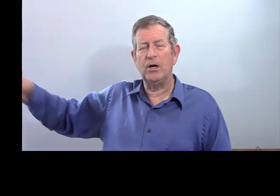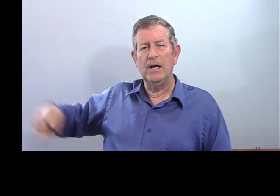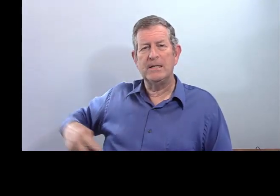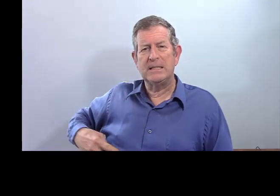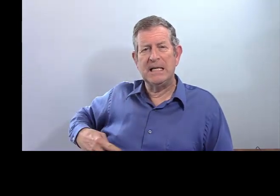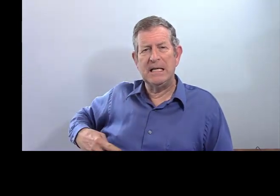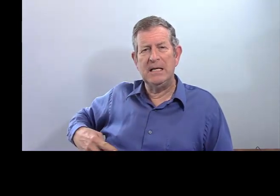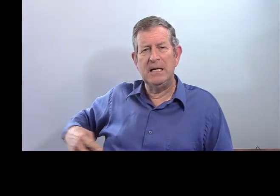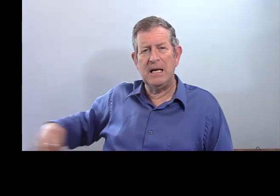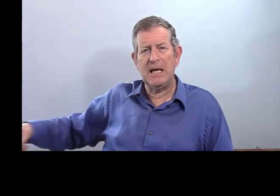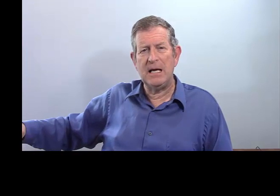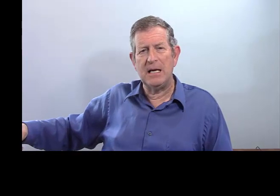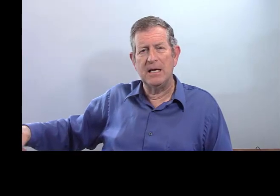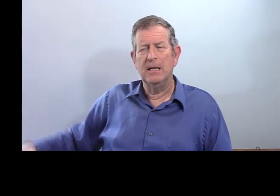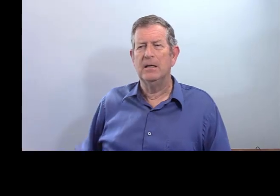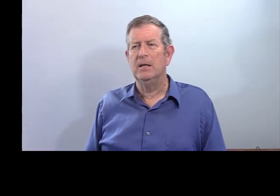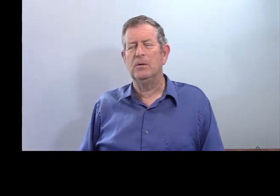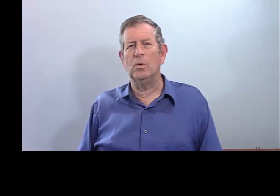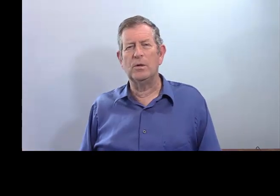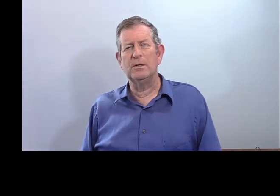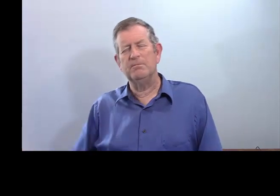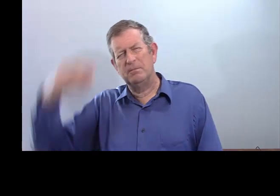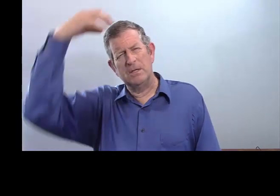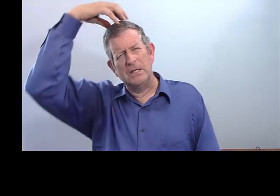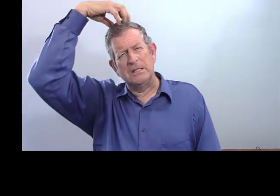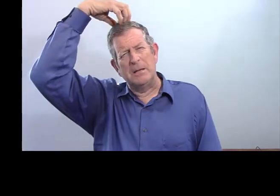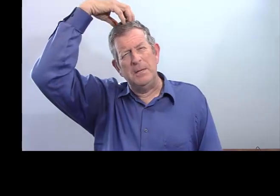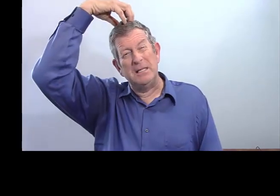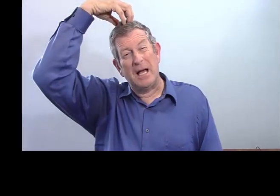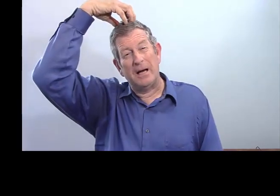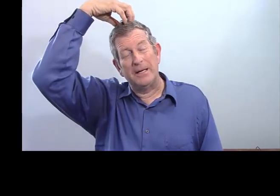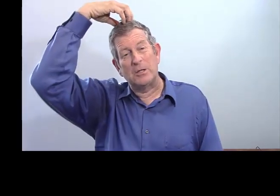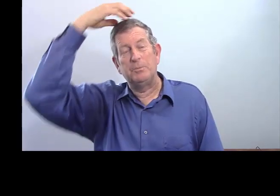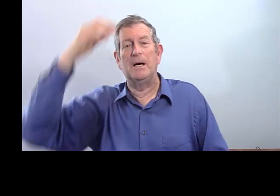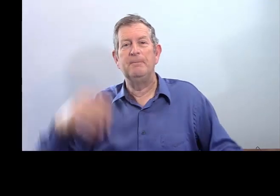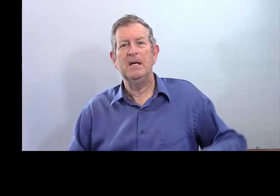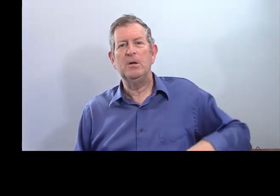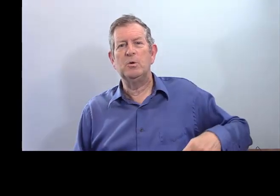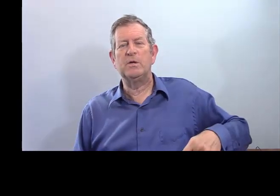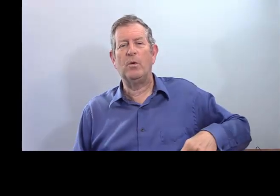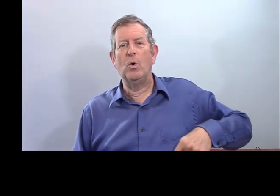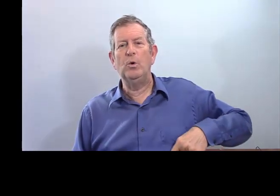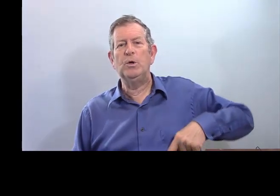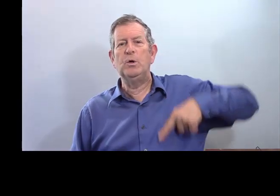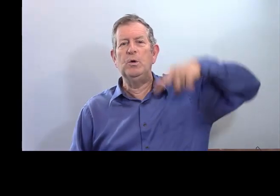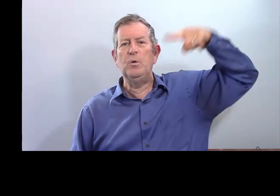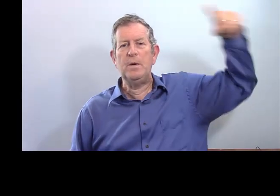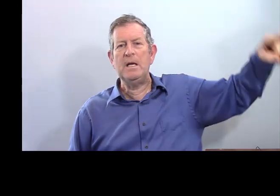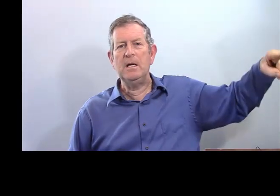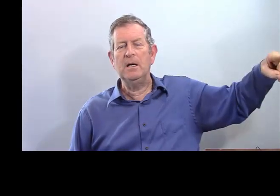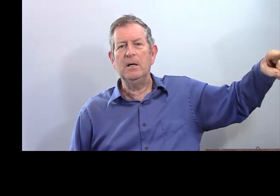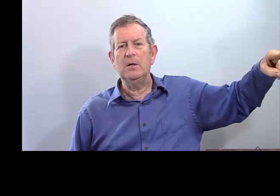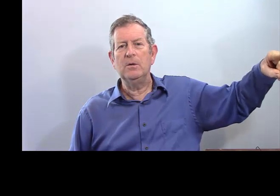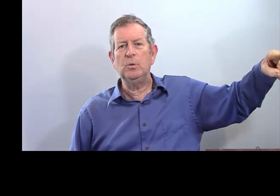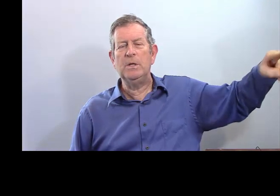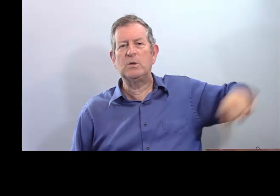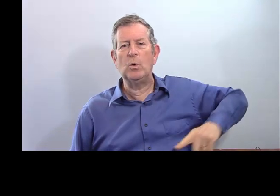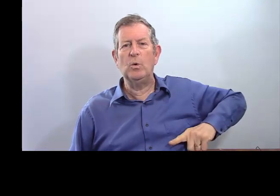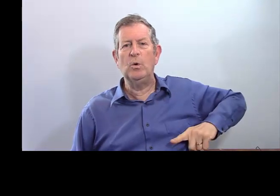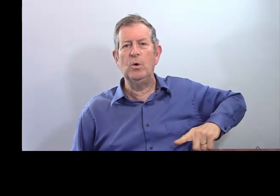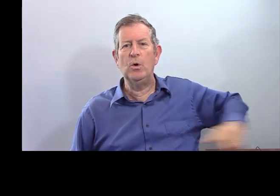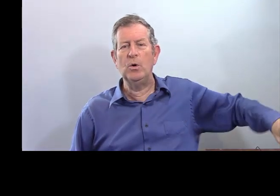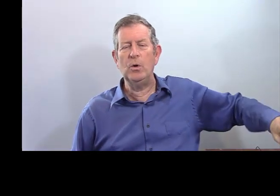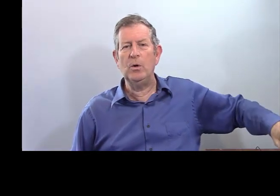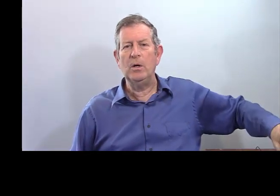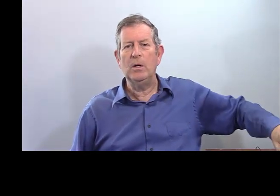leur, c'est les. Donc, c'est bizarre, n'est-ce pas ? Nous avons au lieu de lui, nous